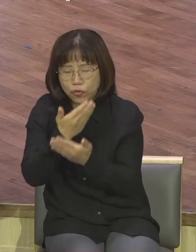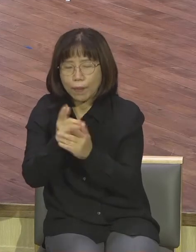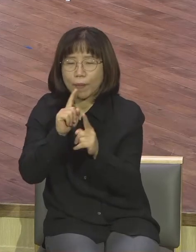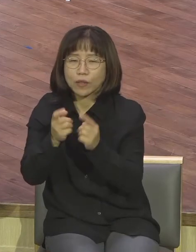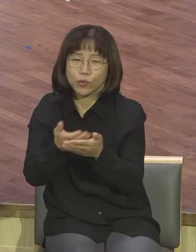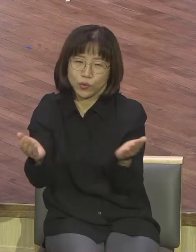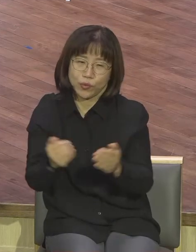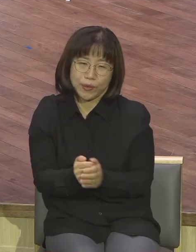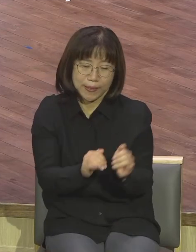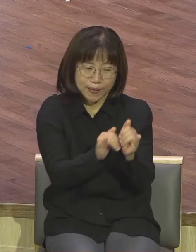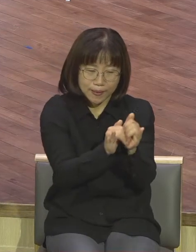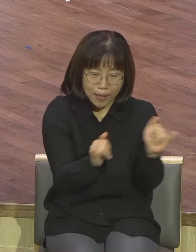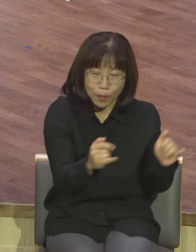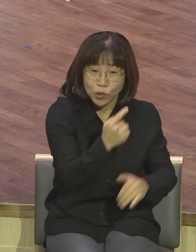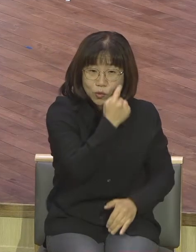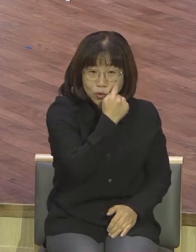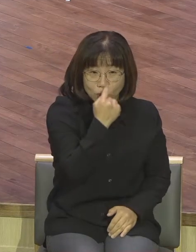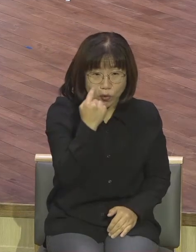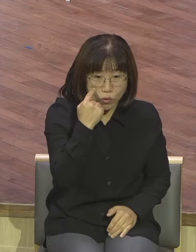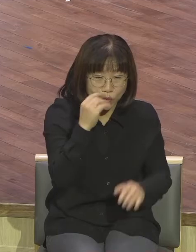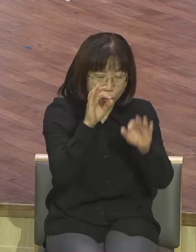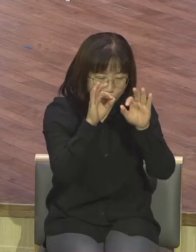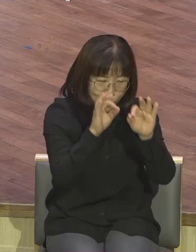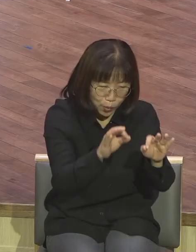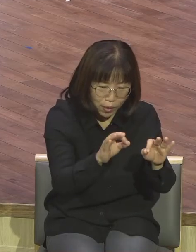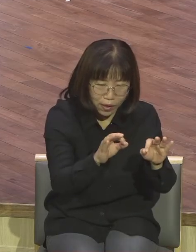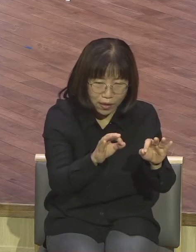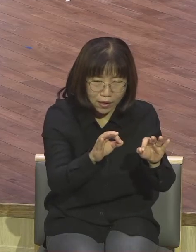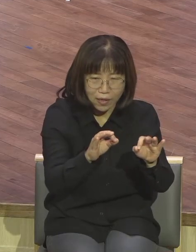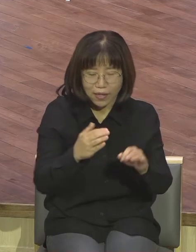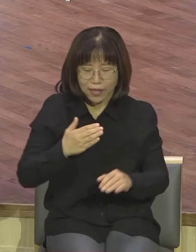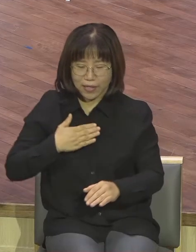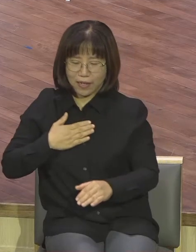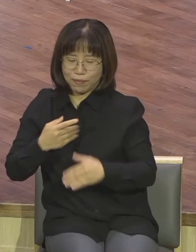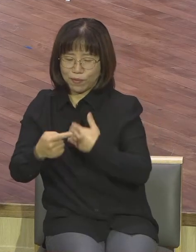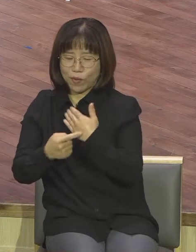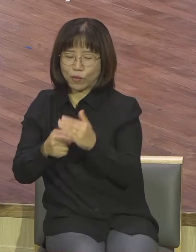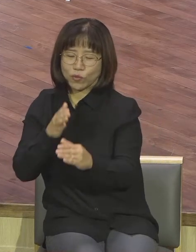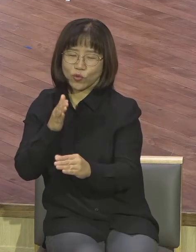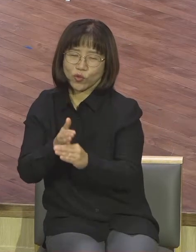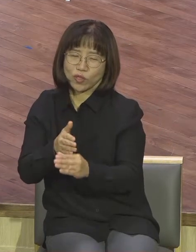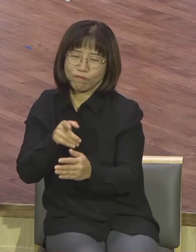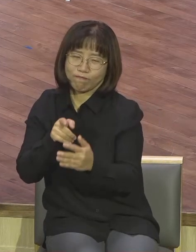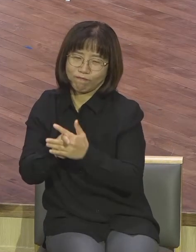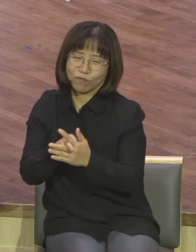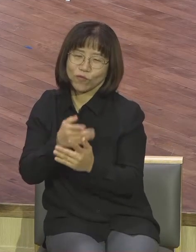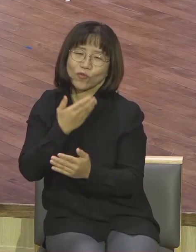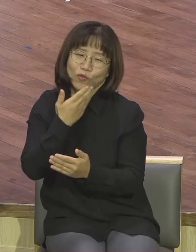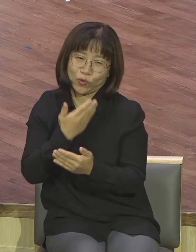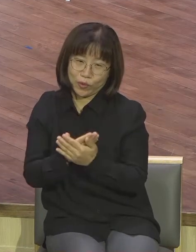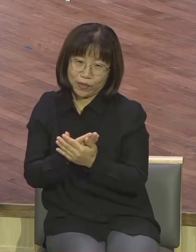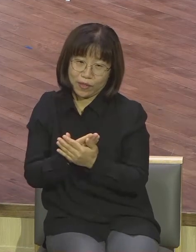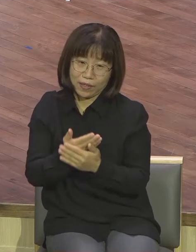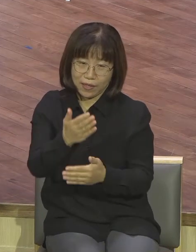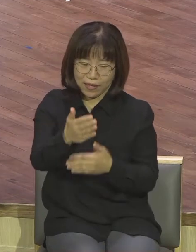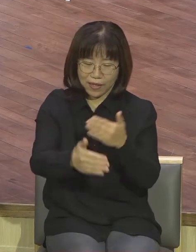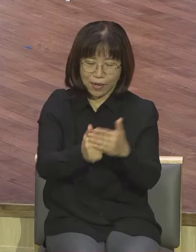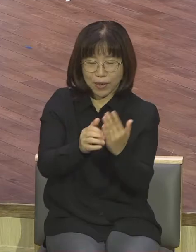나 여호와는 중심을 보느니라 하나님의 선택 기준은 끝으로 드러나는 어떤